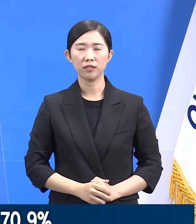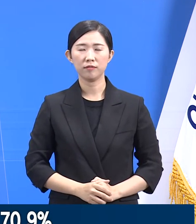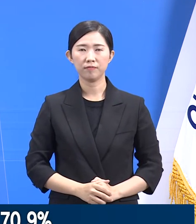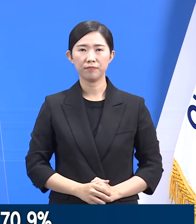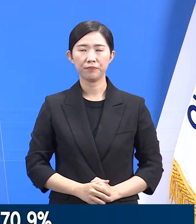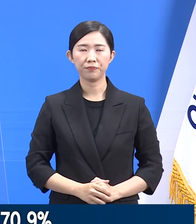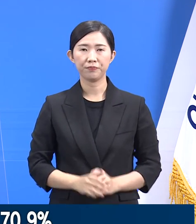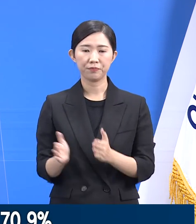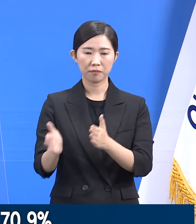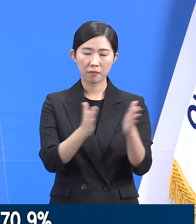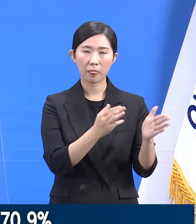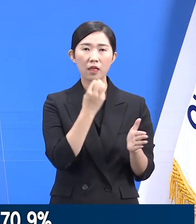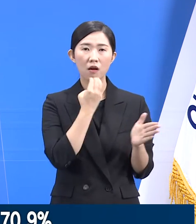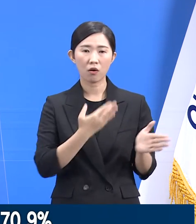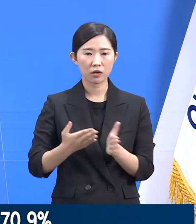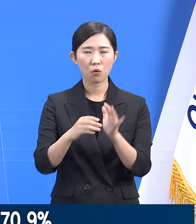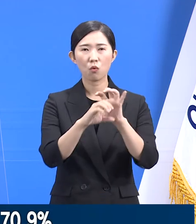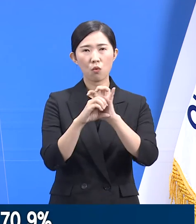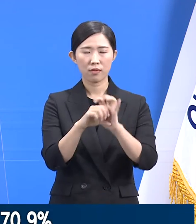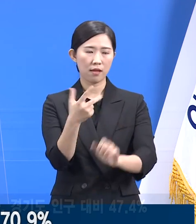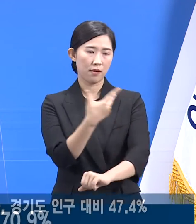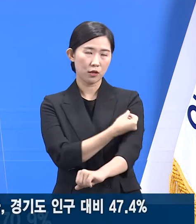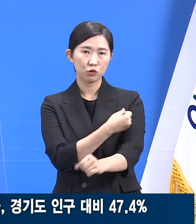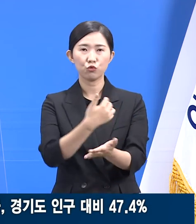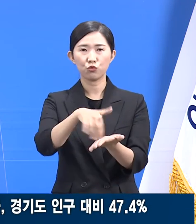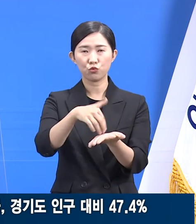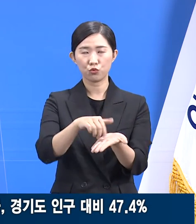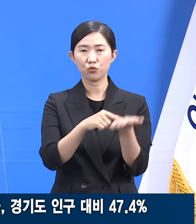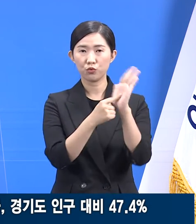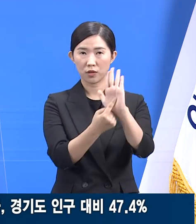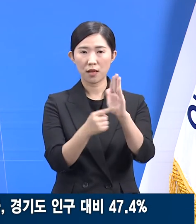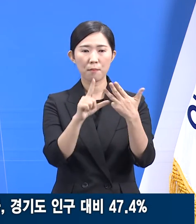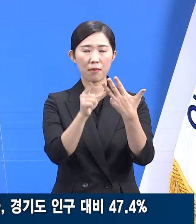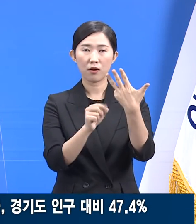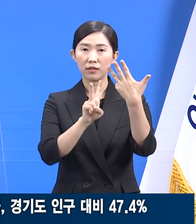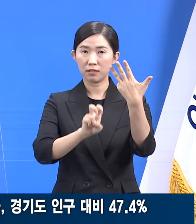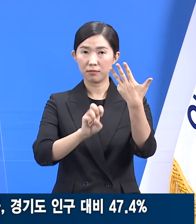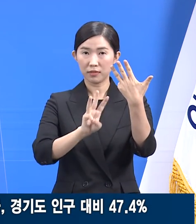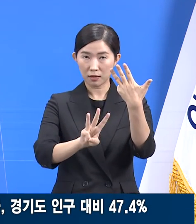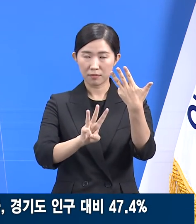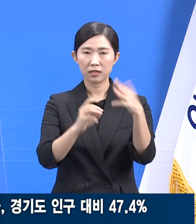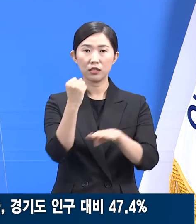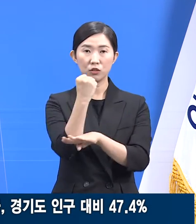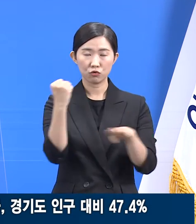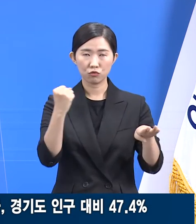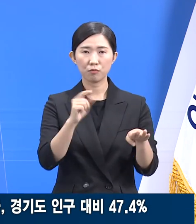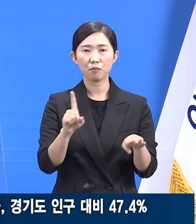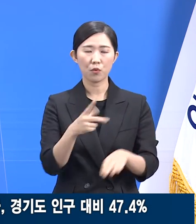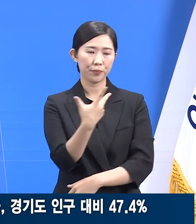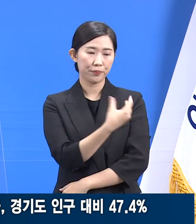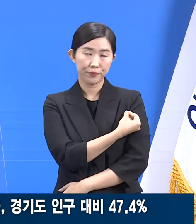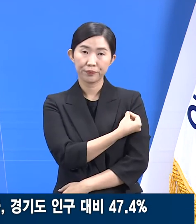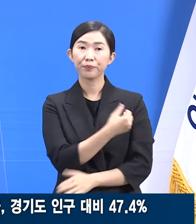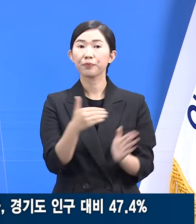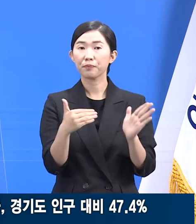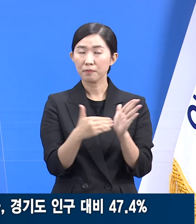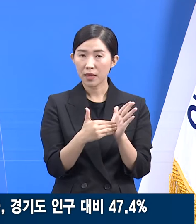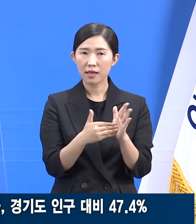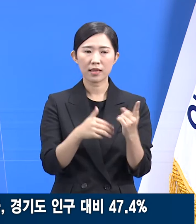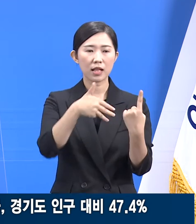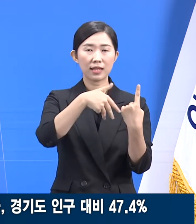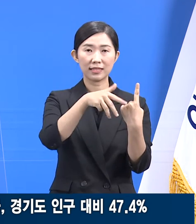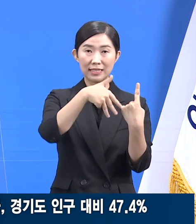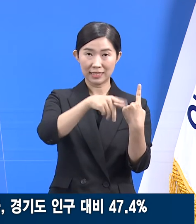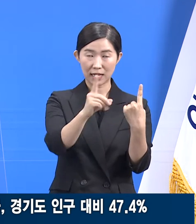다음은 경기도 코로나19 예방접종 해낭입니다. 8월 23일 18시 기준 도내에서 코로나19 예방접종을 1회 이상